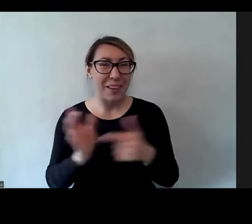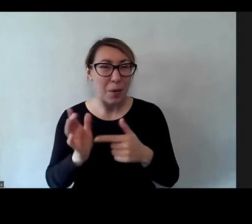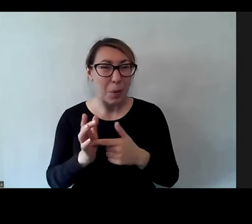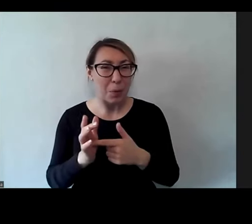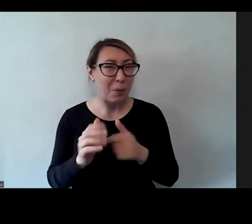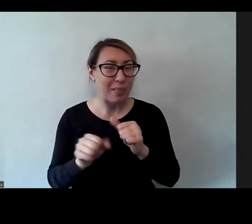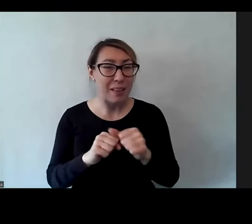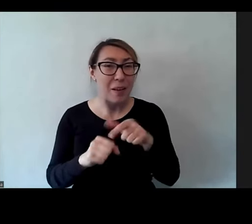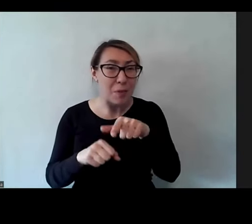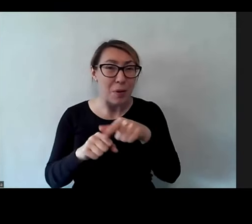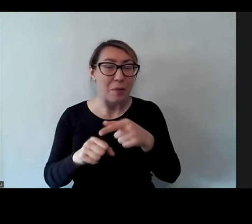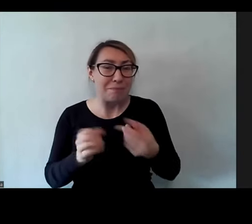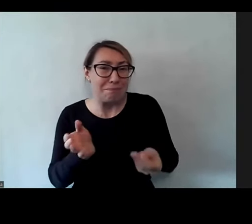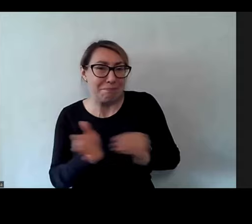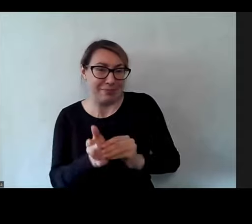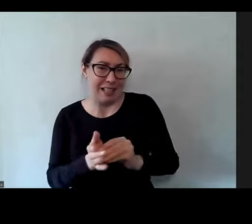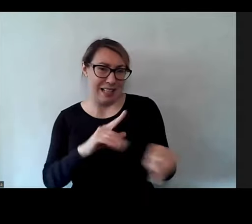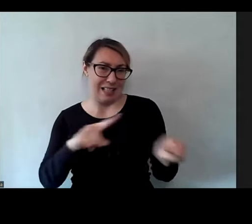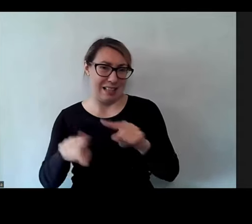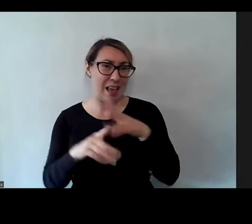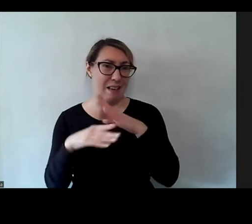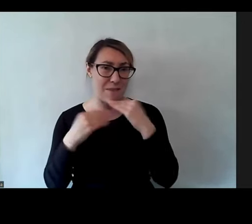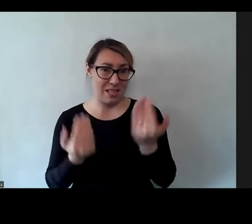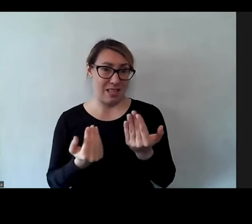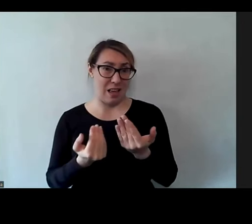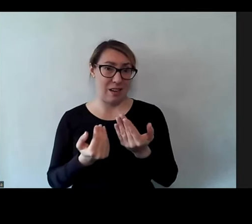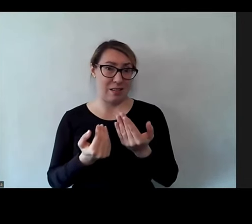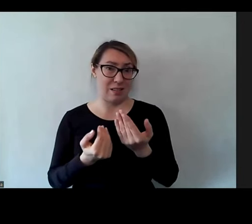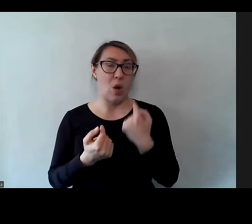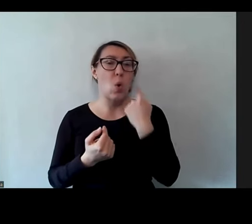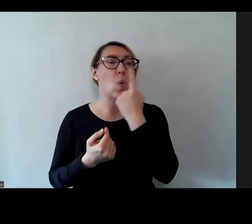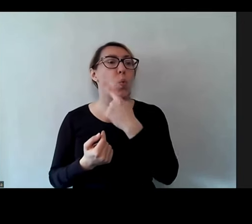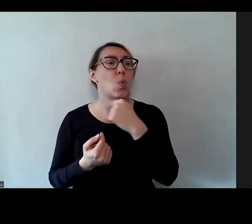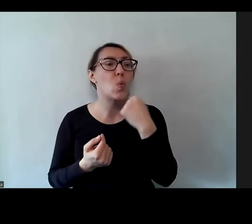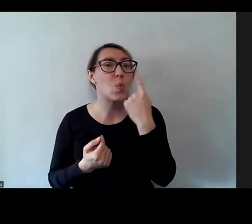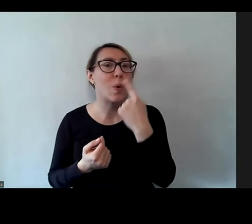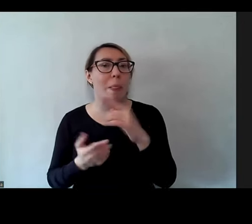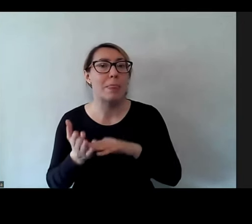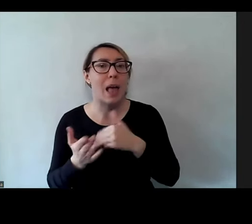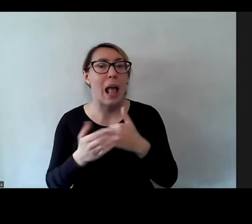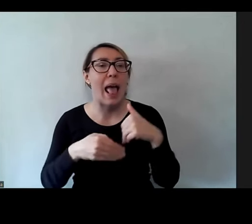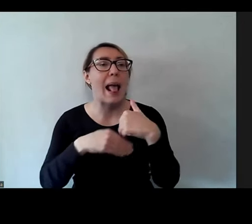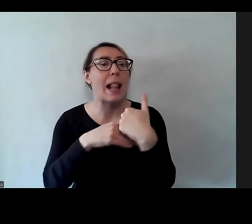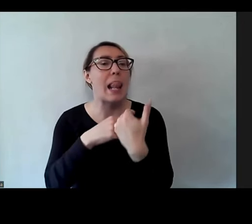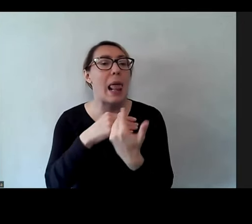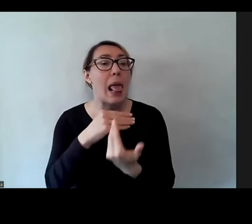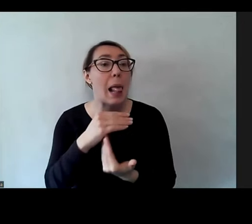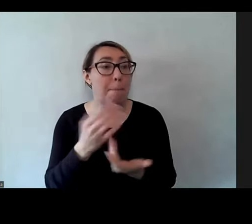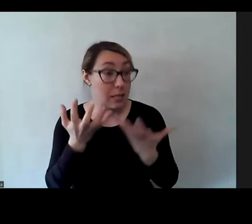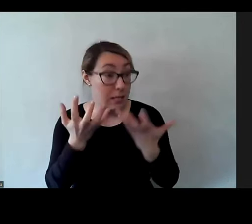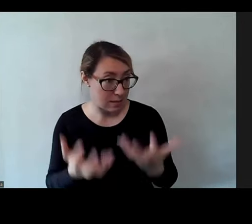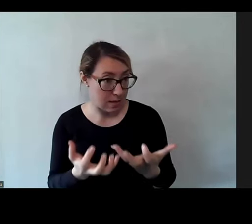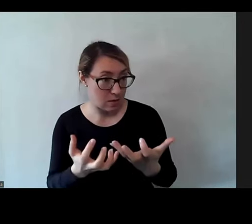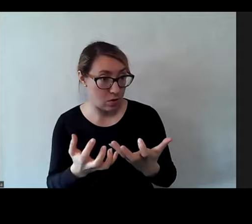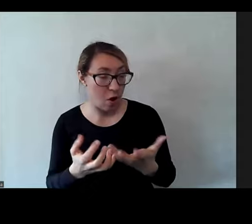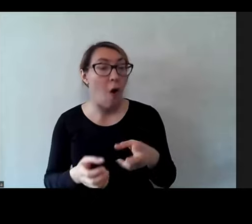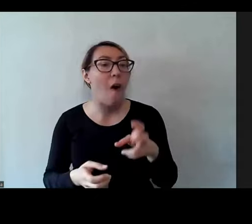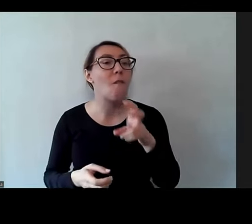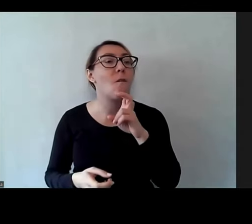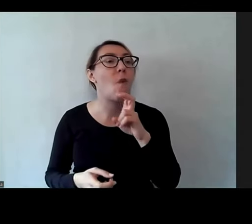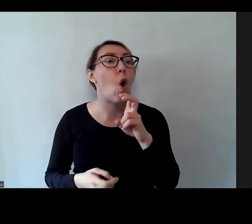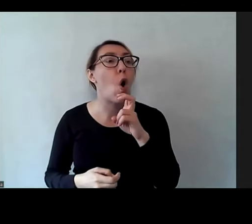to wszystko można podłożyć znaki. Znaki z ustami można zamigać chleba chcesz, wody